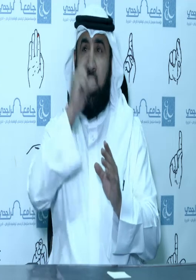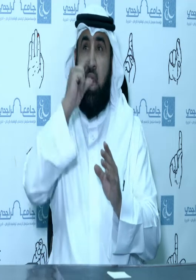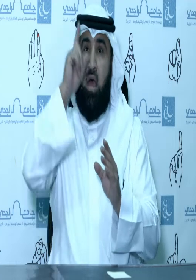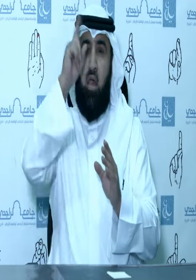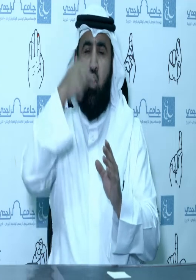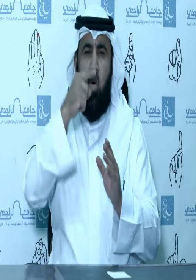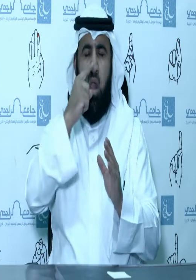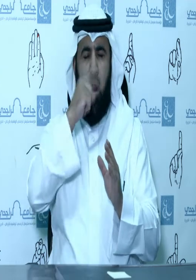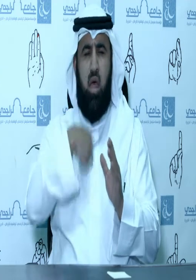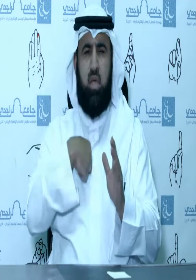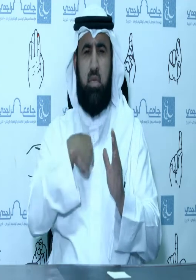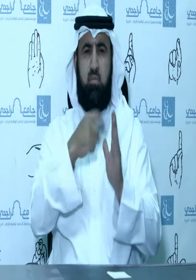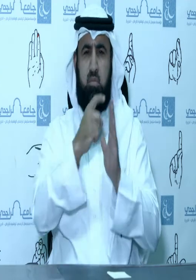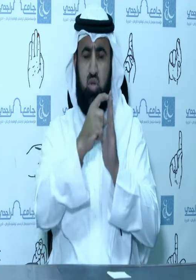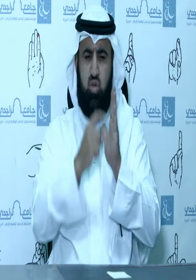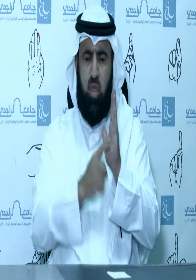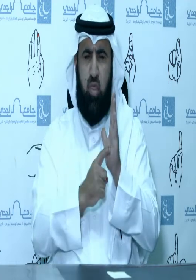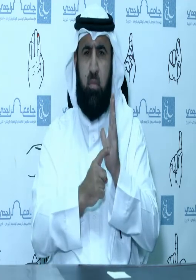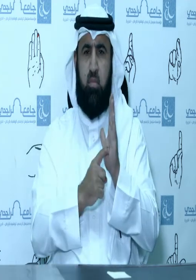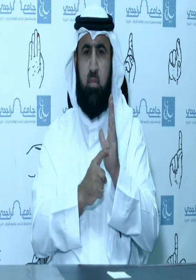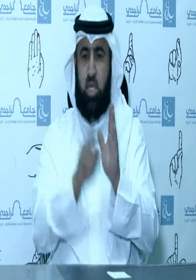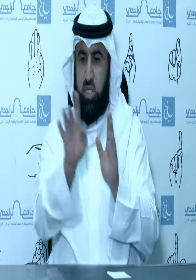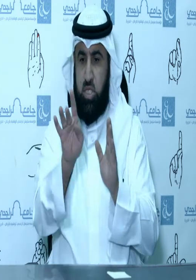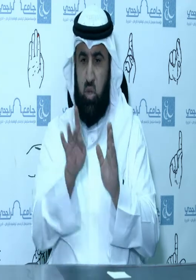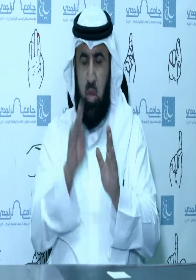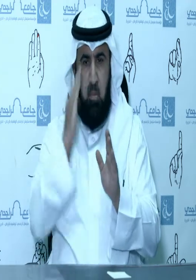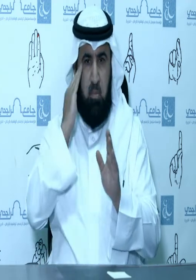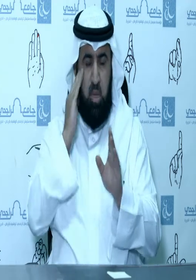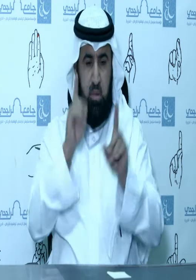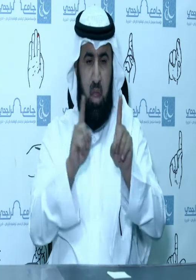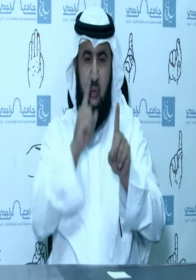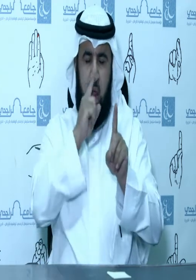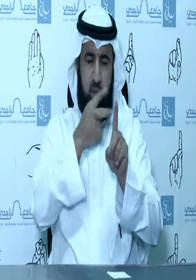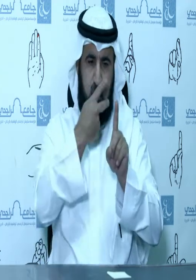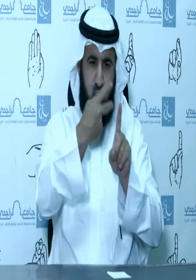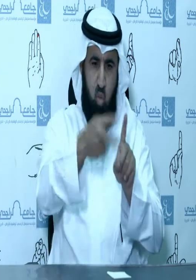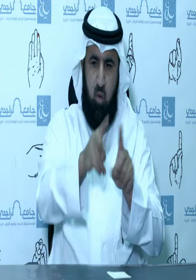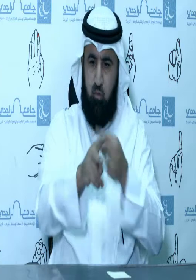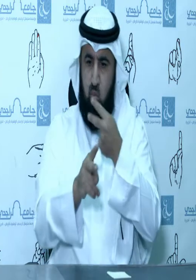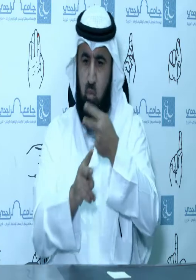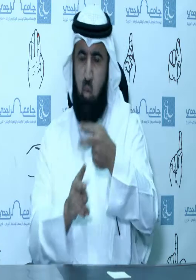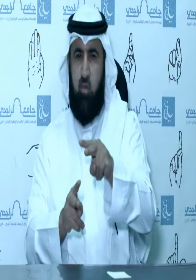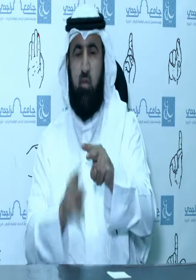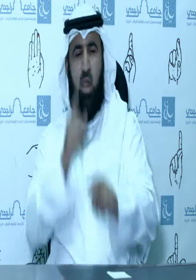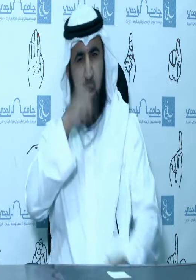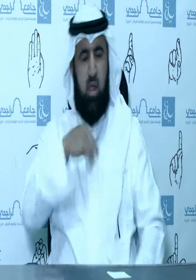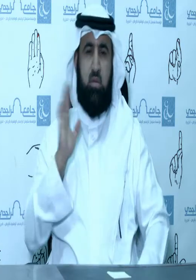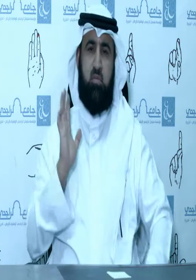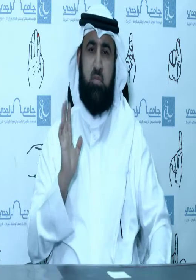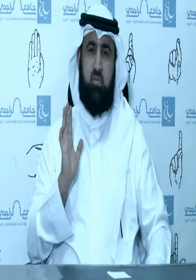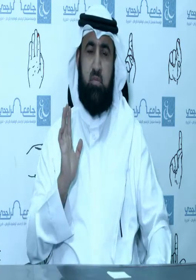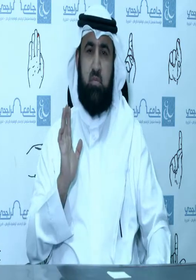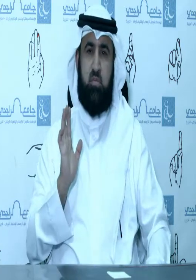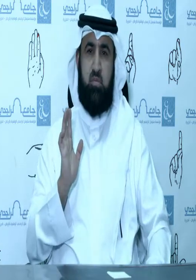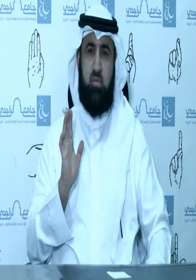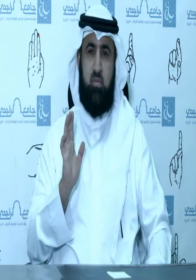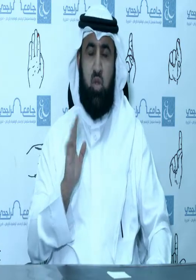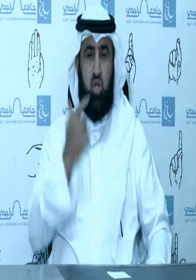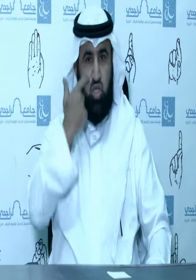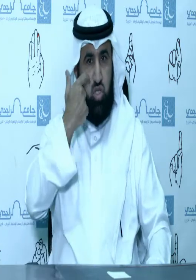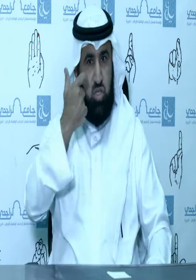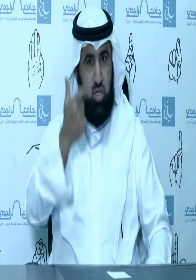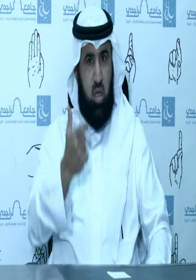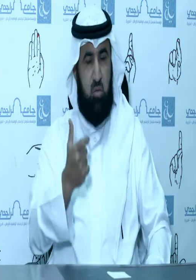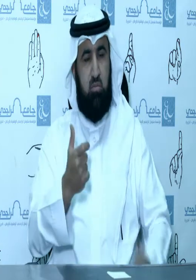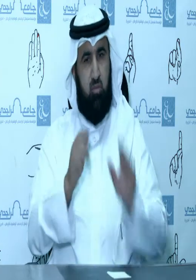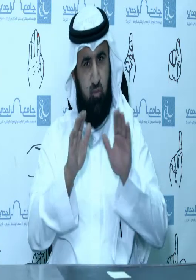صال كريما مبنيا على رضاهما إيجاب وقبول وإشهاد على